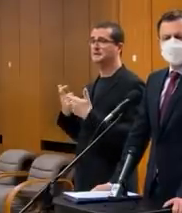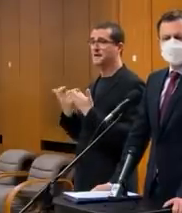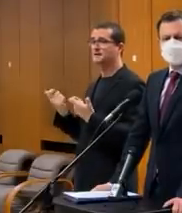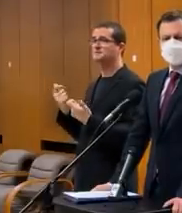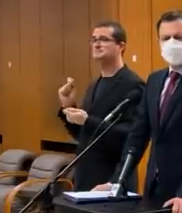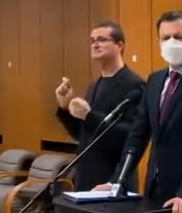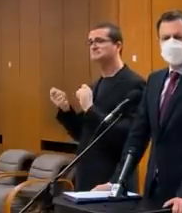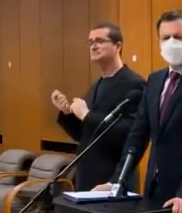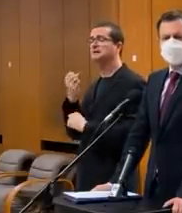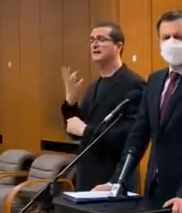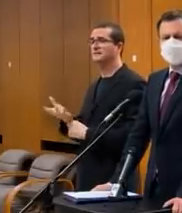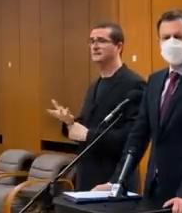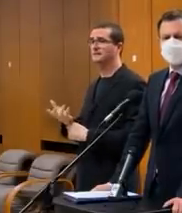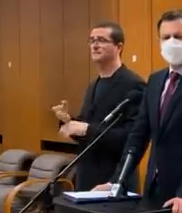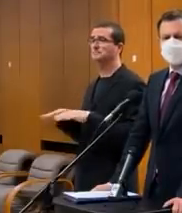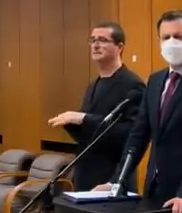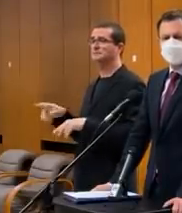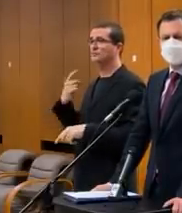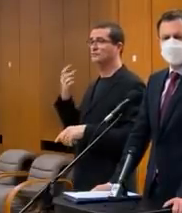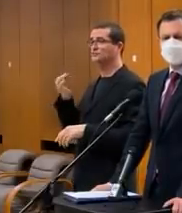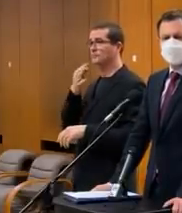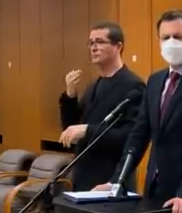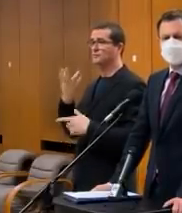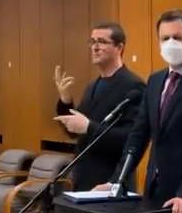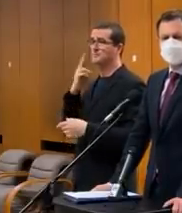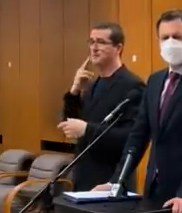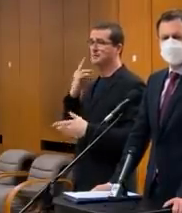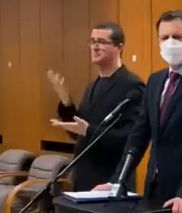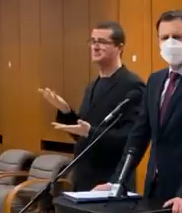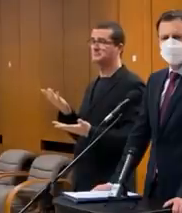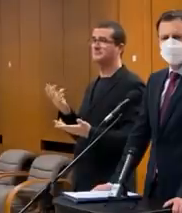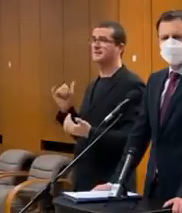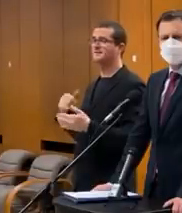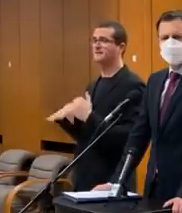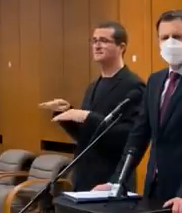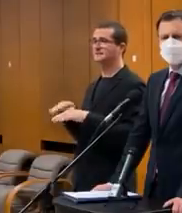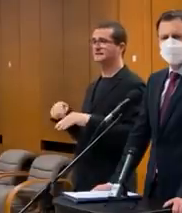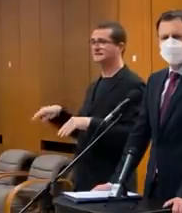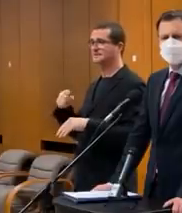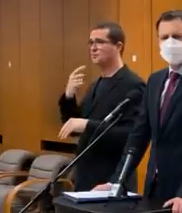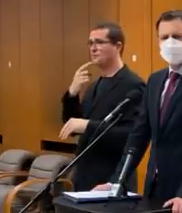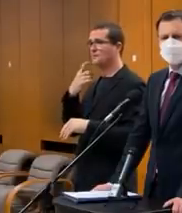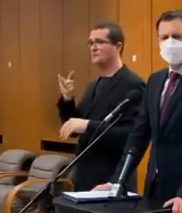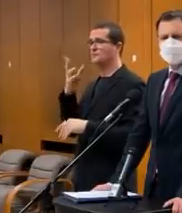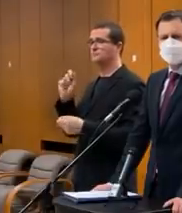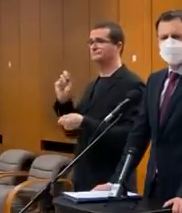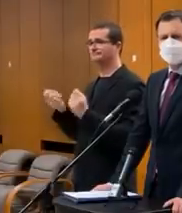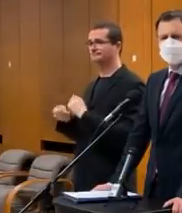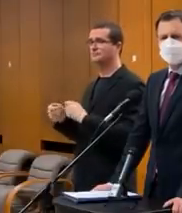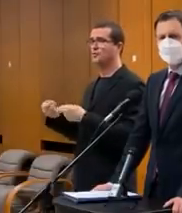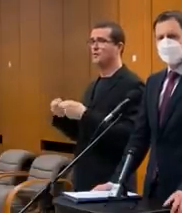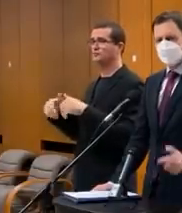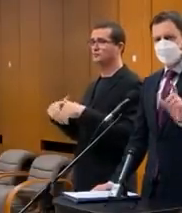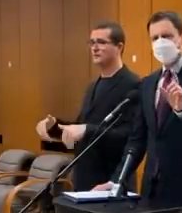budete prehnúcovať, pretože pán ministr hovoril, že sobotu hovú viacok, ale aj viacerí ministri teda povedali, že to budú prehnúcovať v